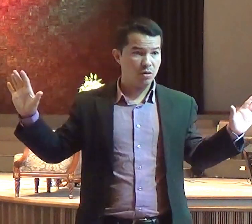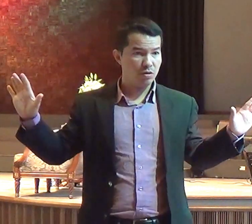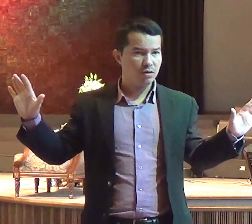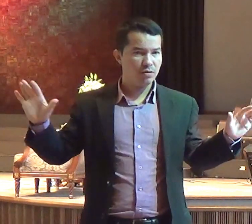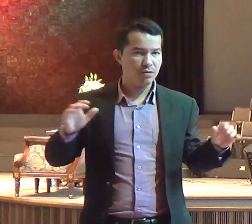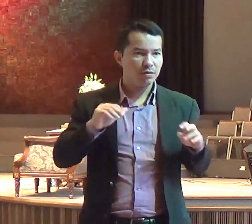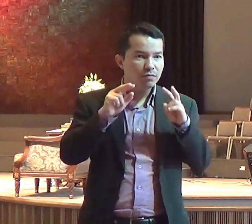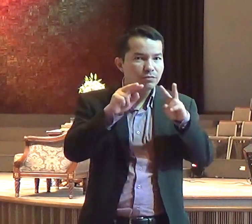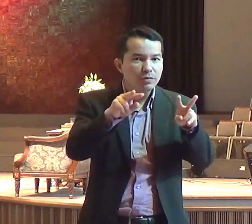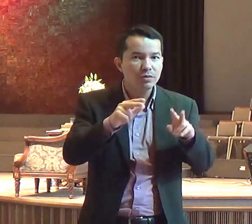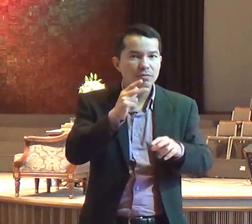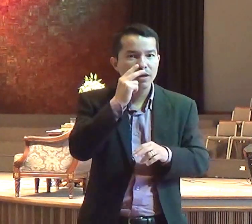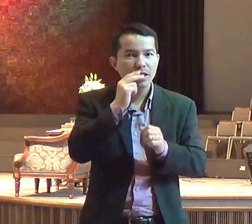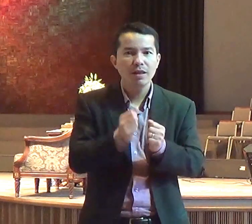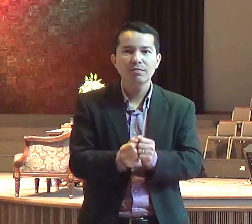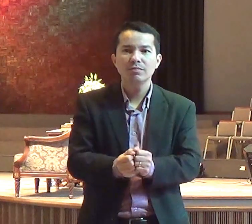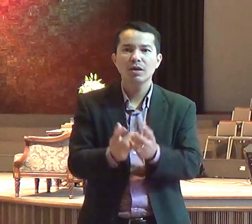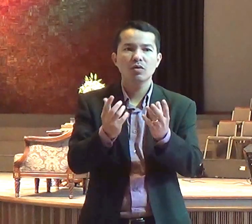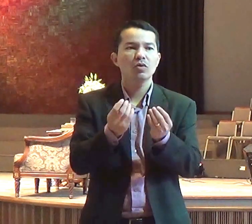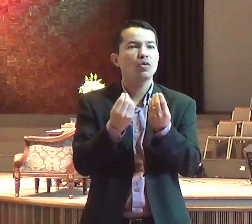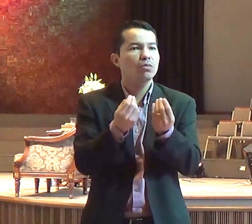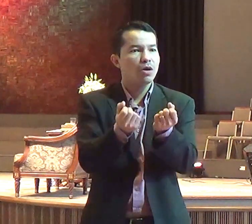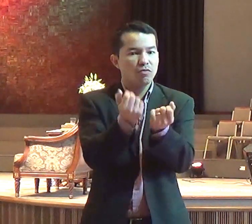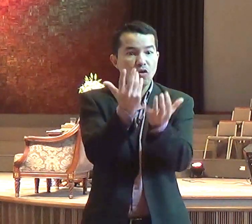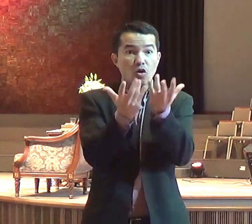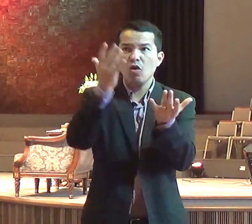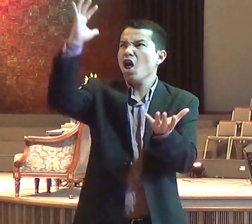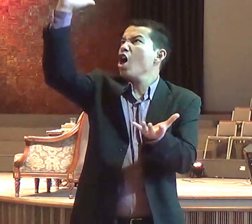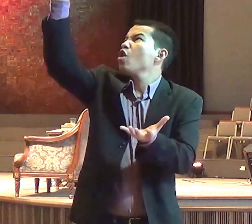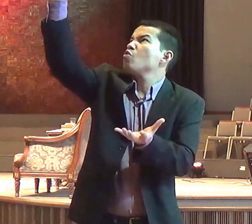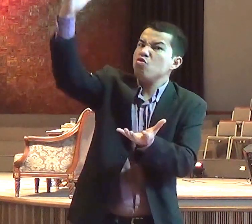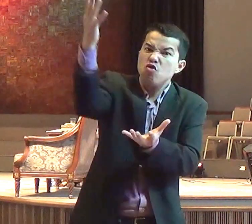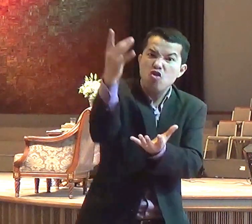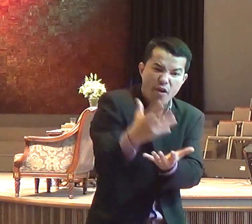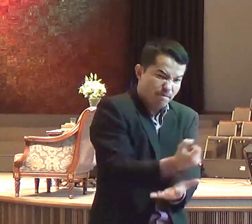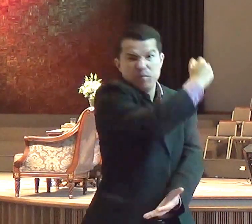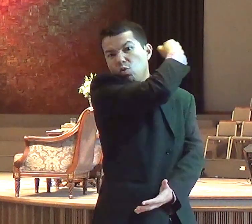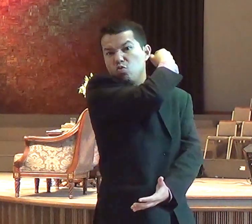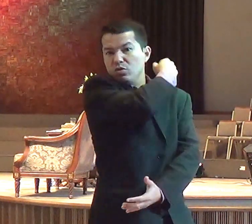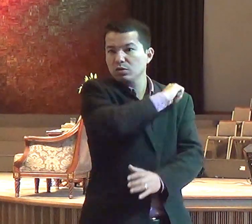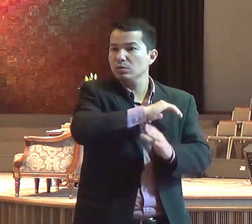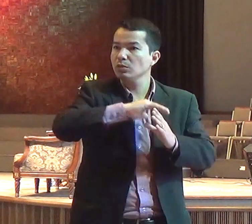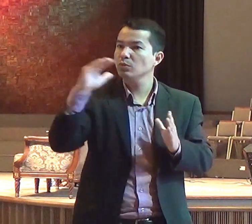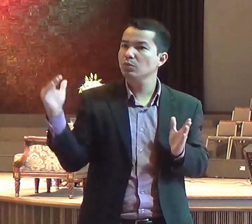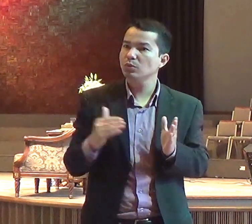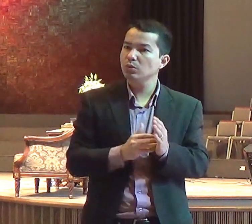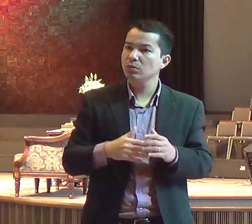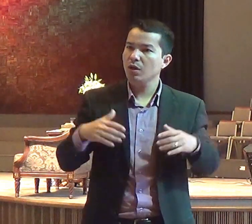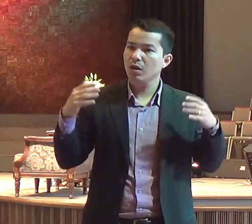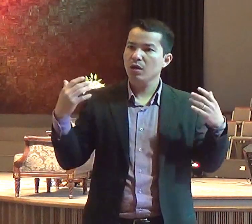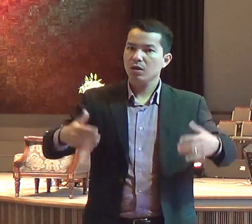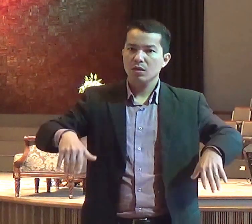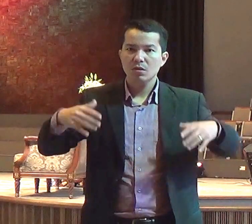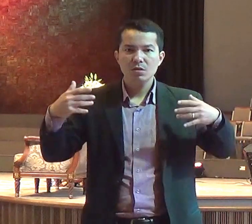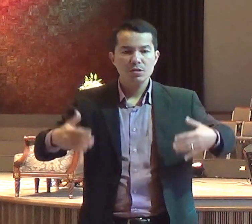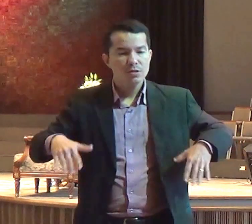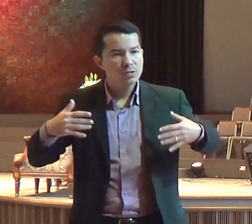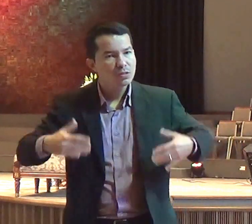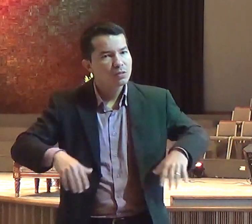porque muitas vezes nós não somos capazes de ouvir a voz de Deus, de ouvir o sussurro de